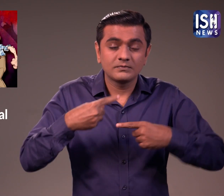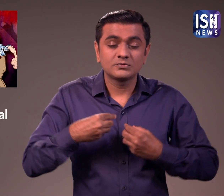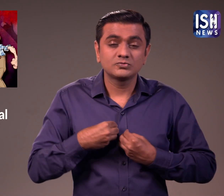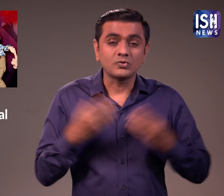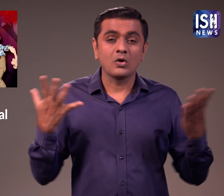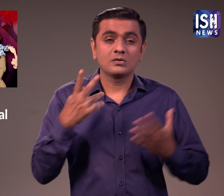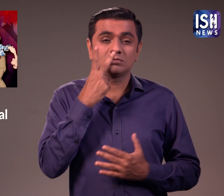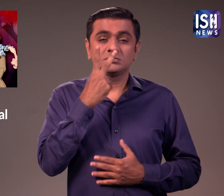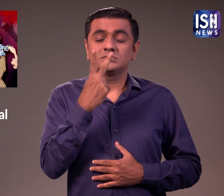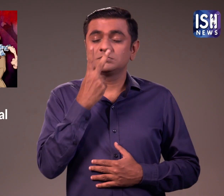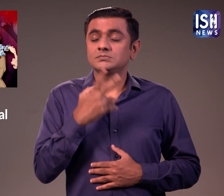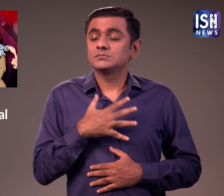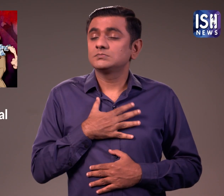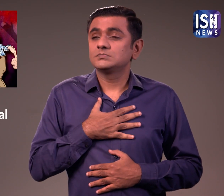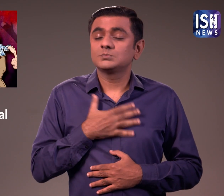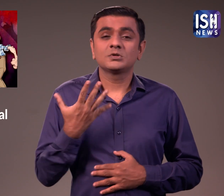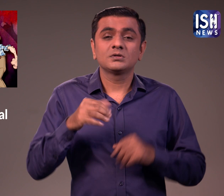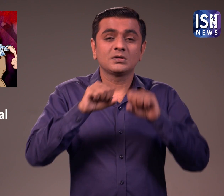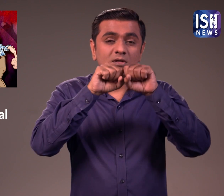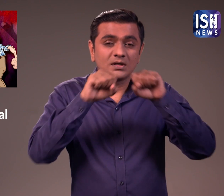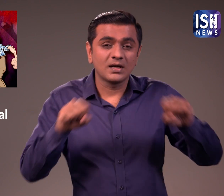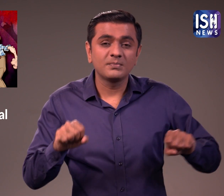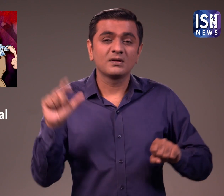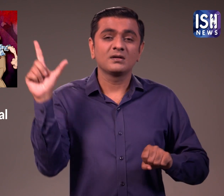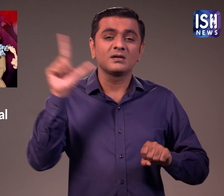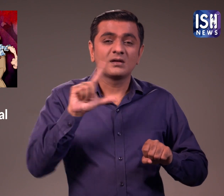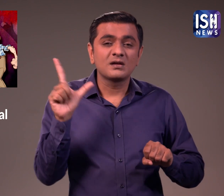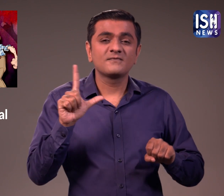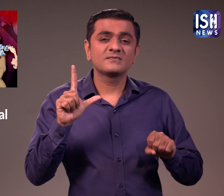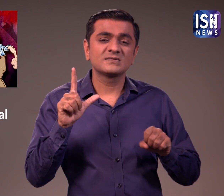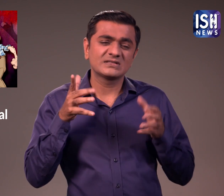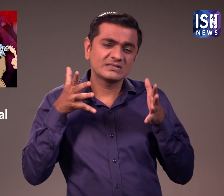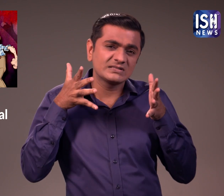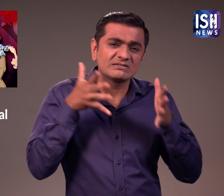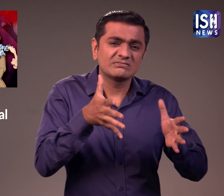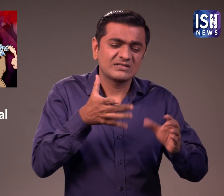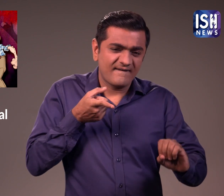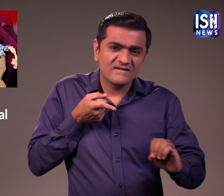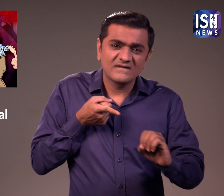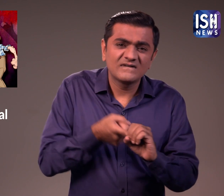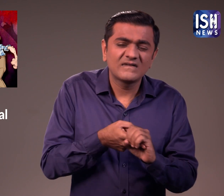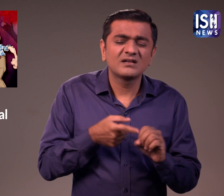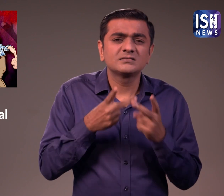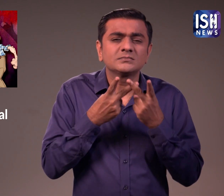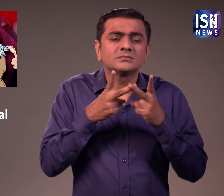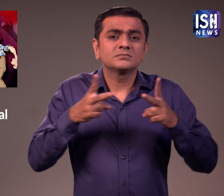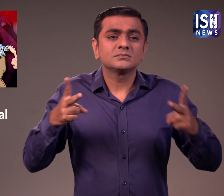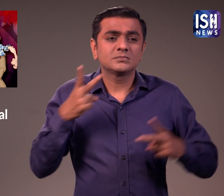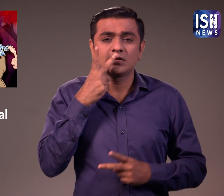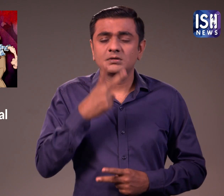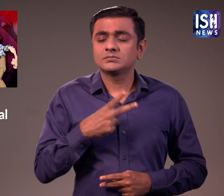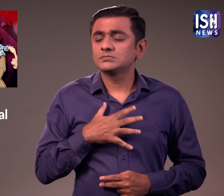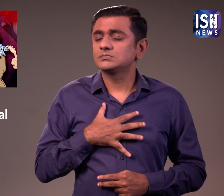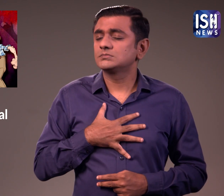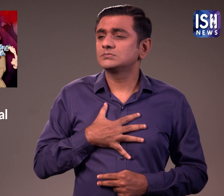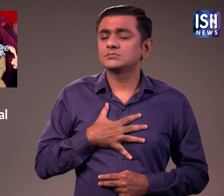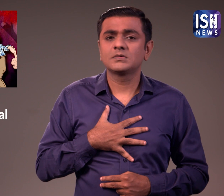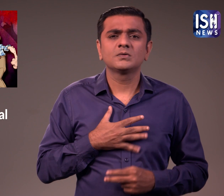घर दिन हम बलातकार और यौन सोशन के चौकाने वाले और आवमान्विय कृत्यों के बारे में सुनते